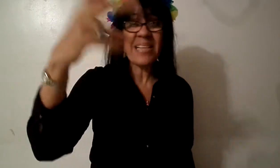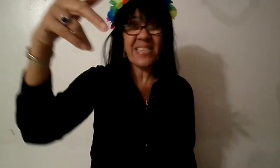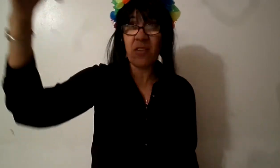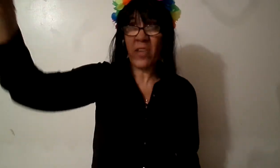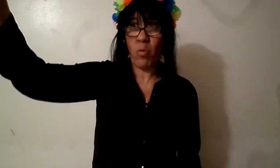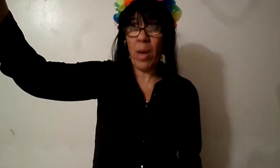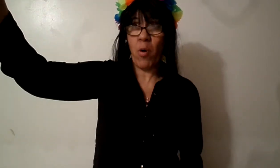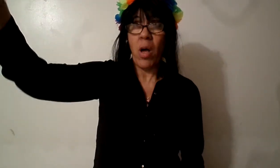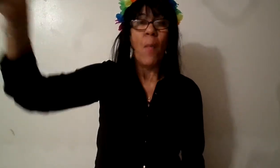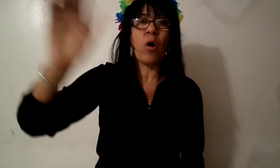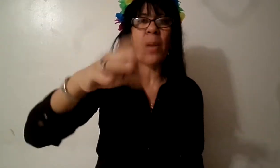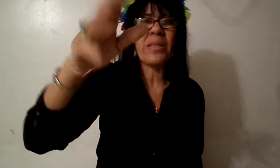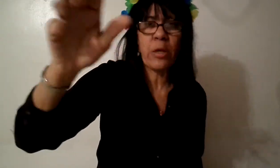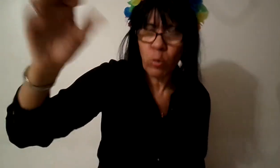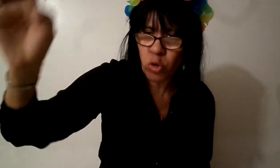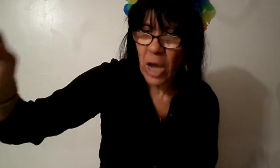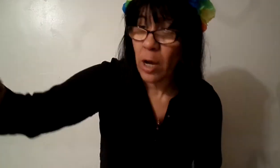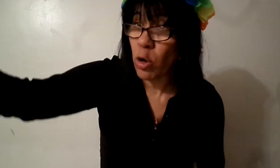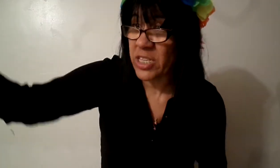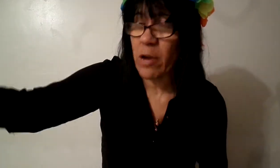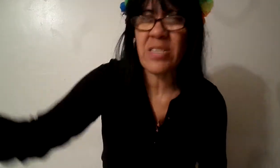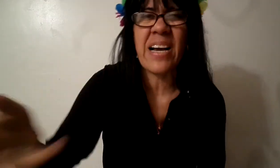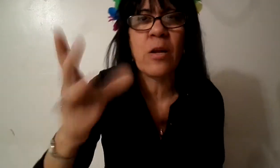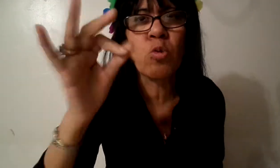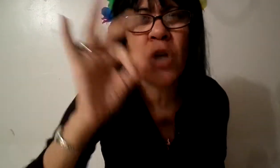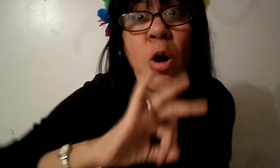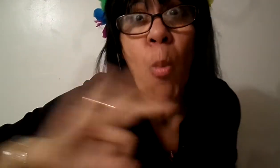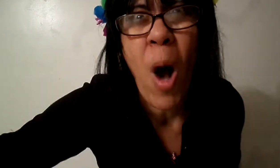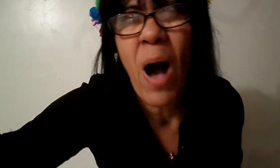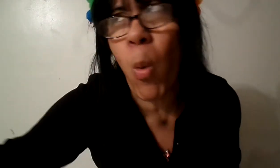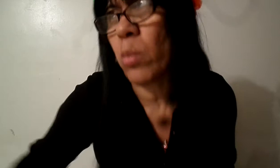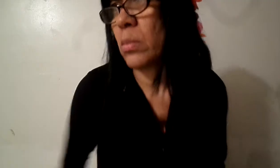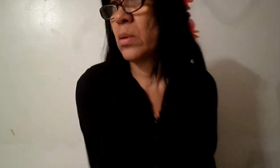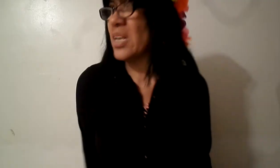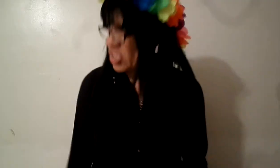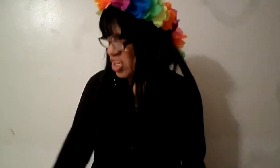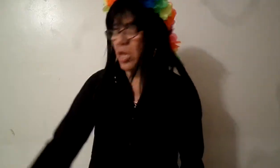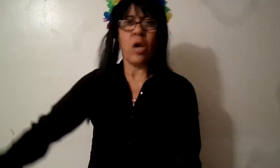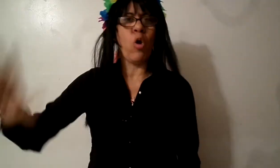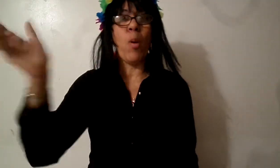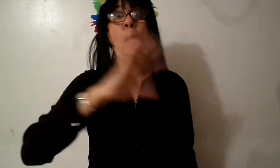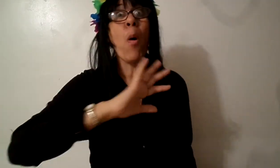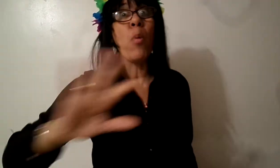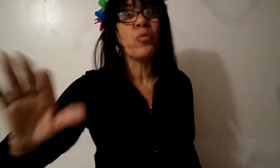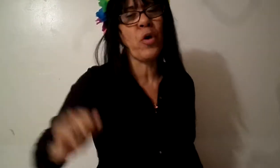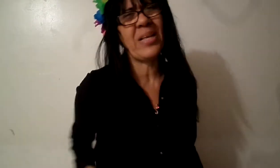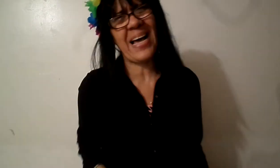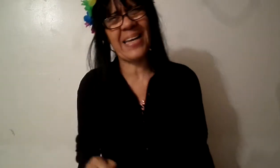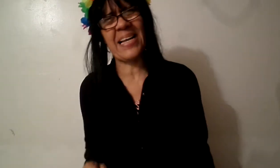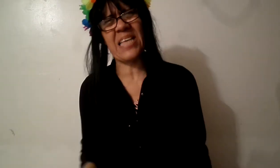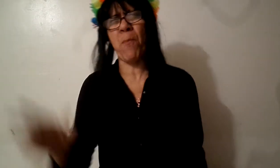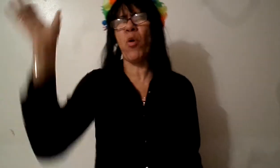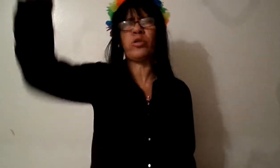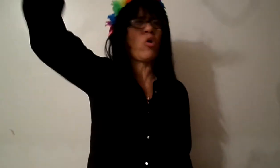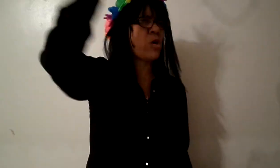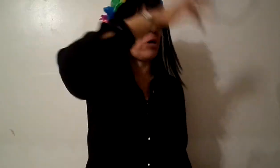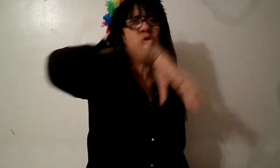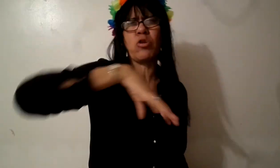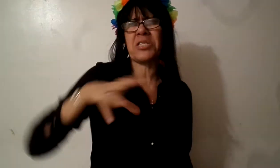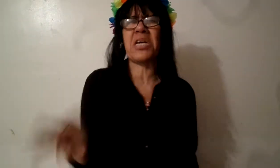nacido de nuevo porque metieron un chango seco y sacaron un chango mojado si lo vemos por montones las iglesias en Puerto Rico en New York City